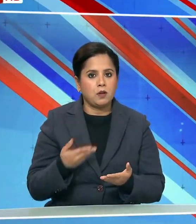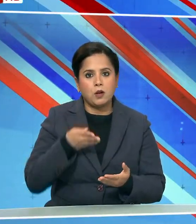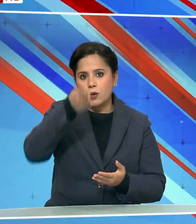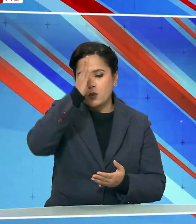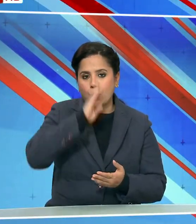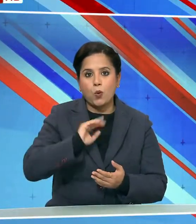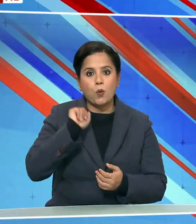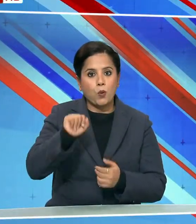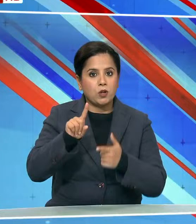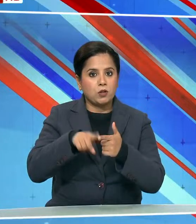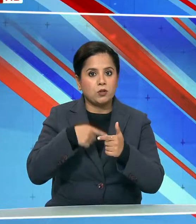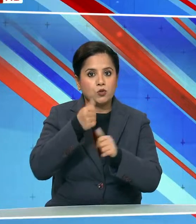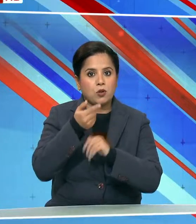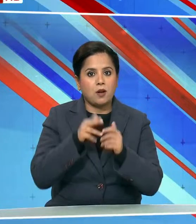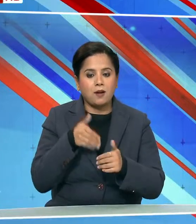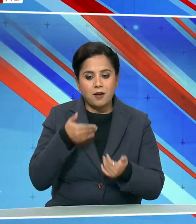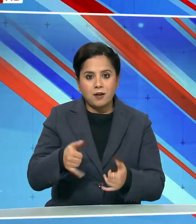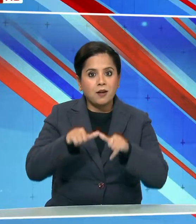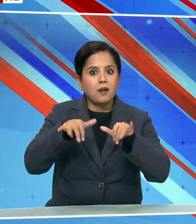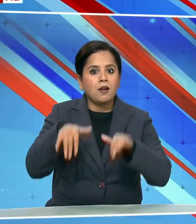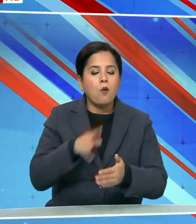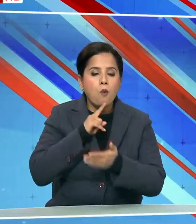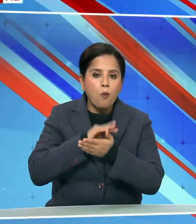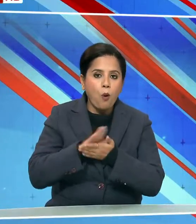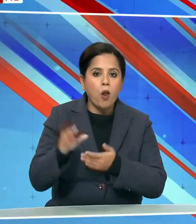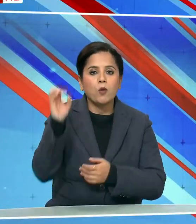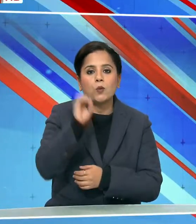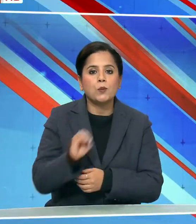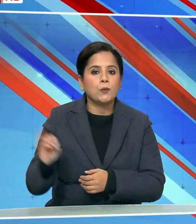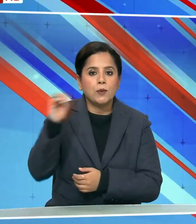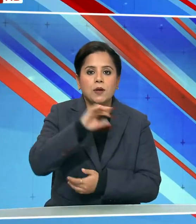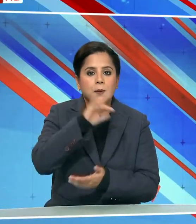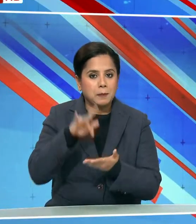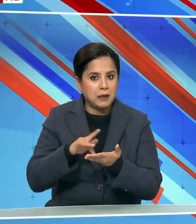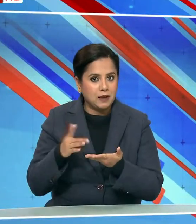जगनात जी की पावन धर्ती ओरिशा के